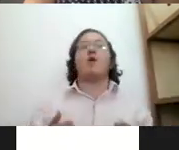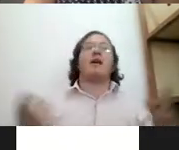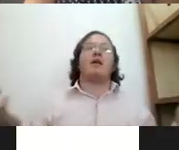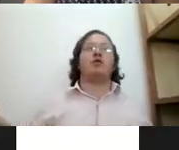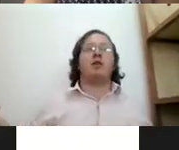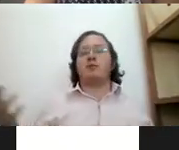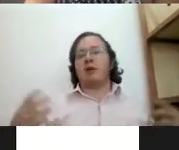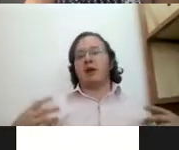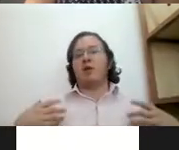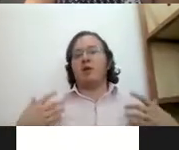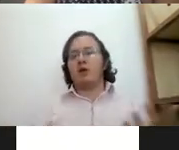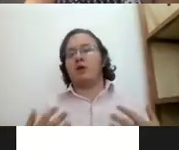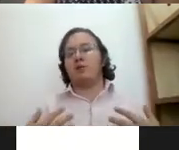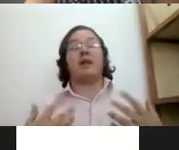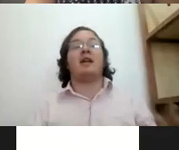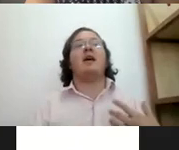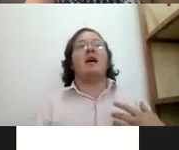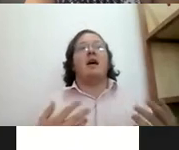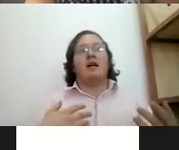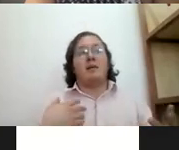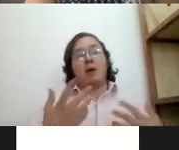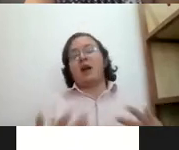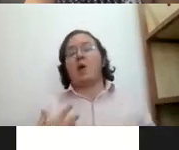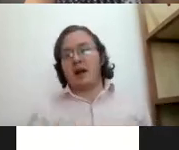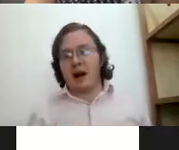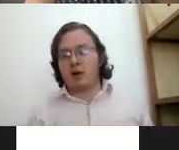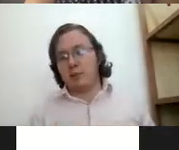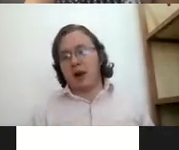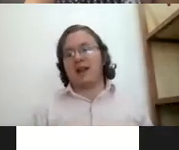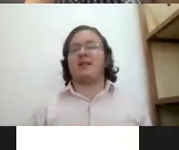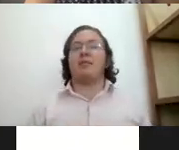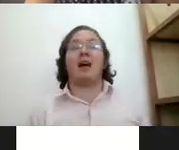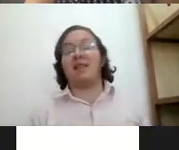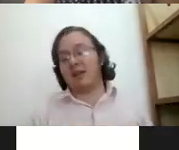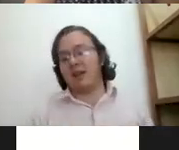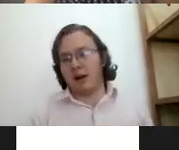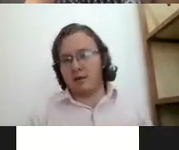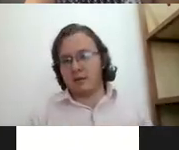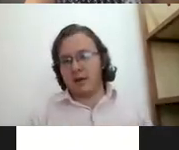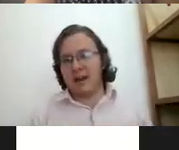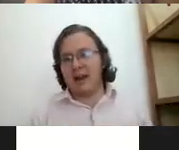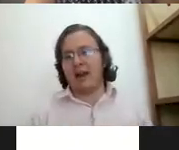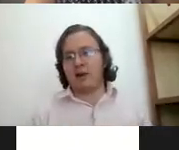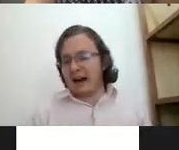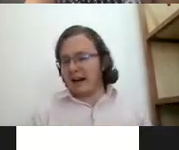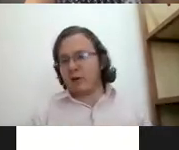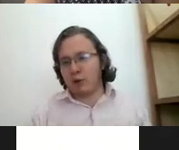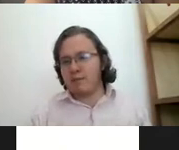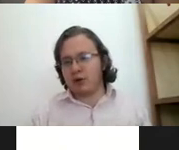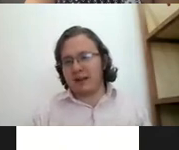van a muchos lados porque en ningún lado los pueden se pueden dar a comunicar o se pueden se pueden dar a entender y les repito es una impotencia